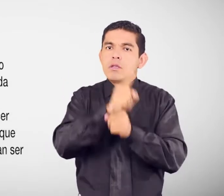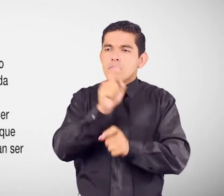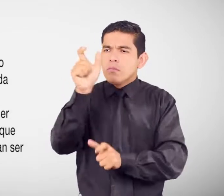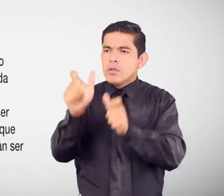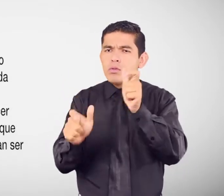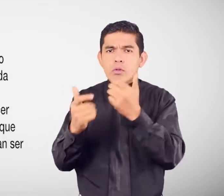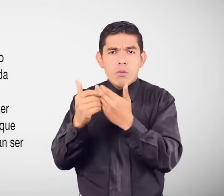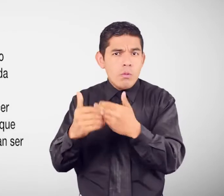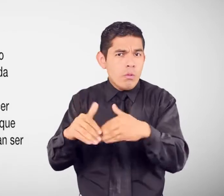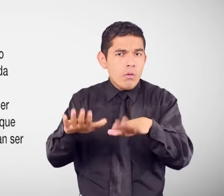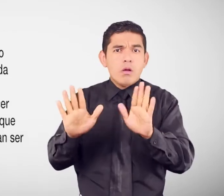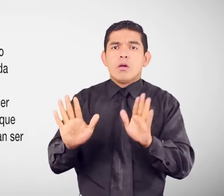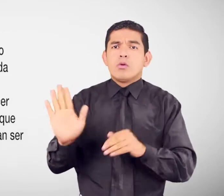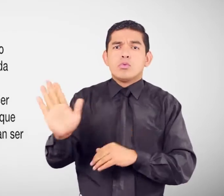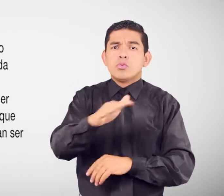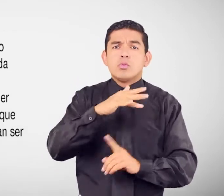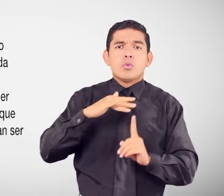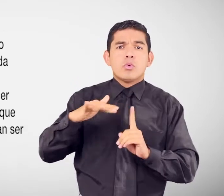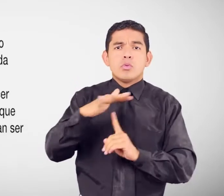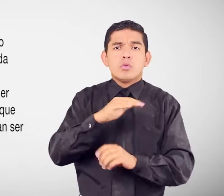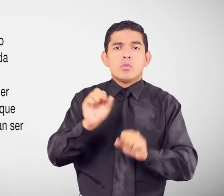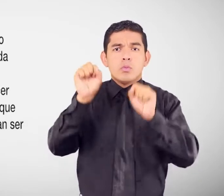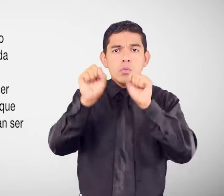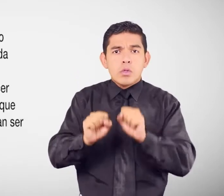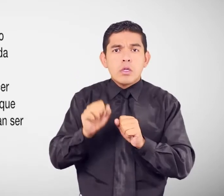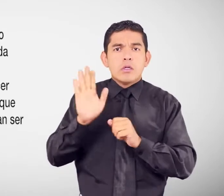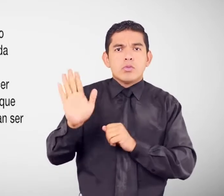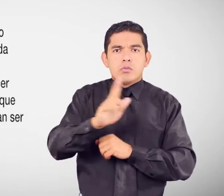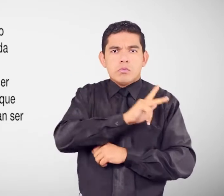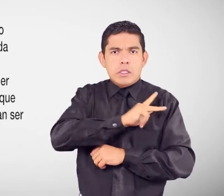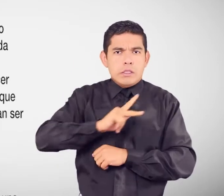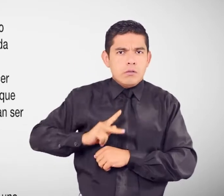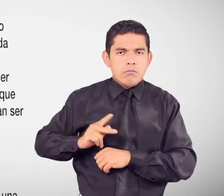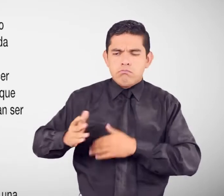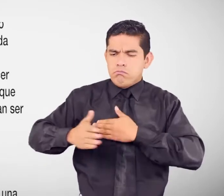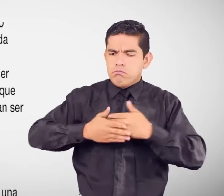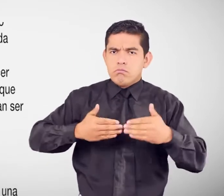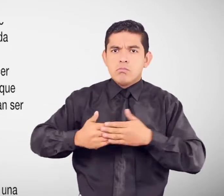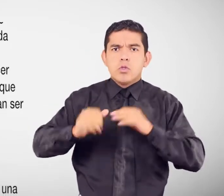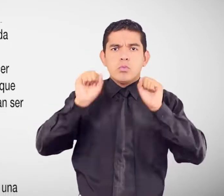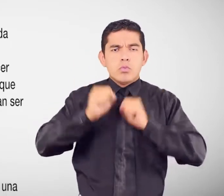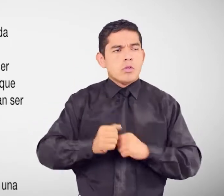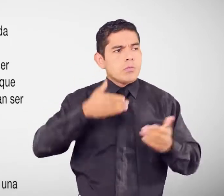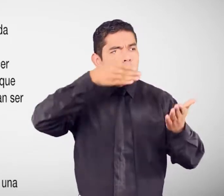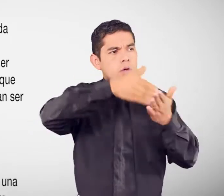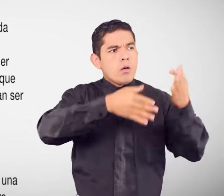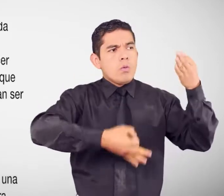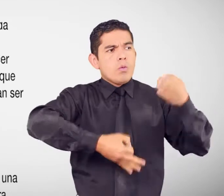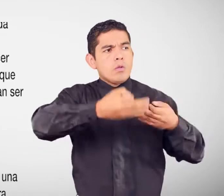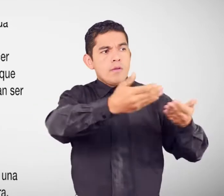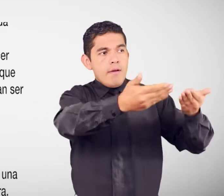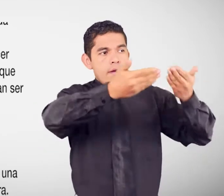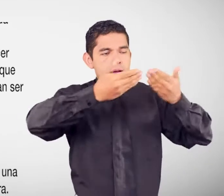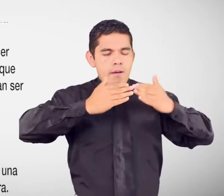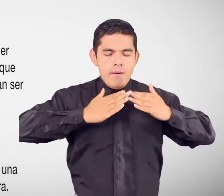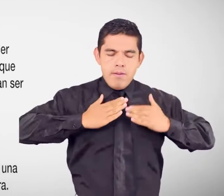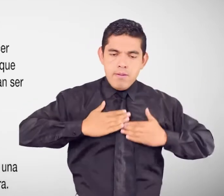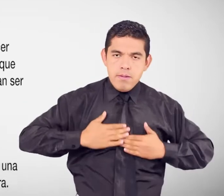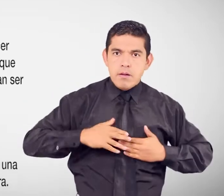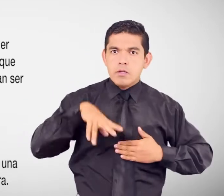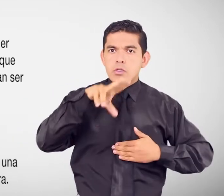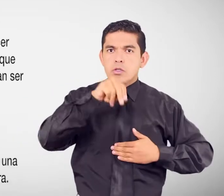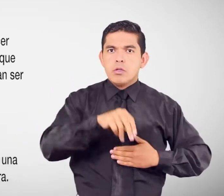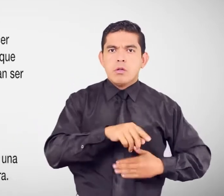persona independientemente de su condición o situación personal de hacer uso del sistema de justicia para evitar que se